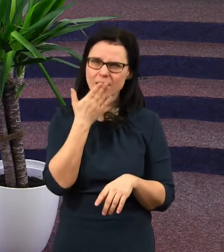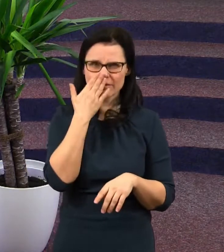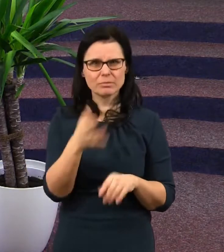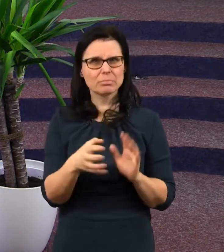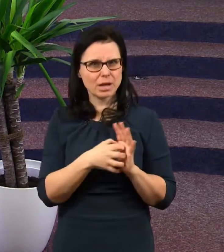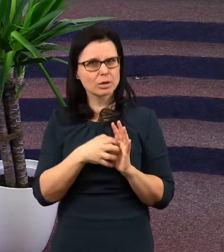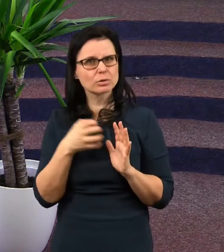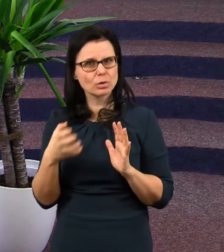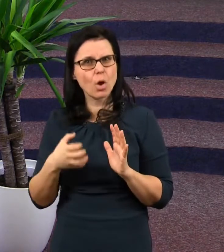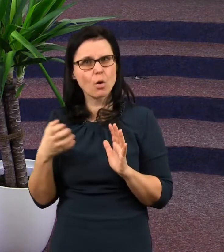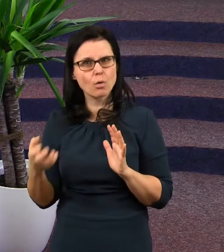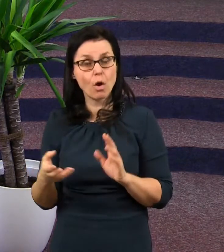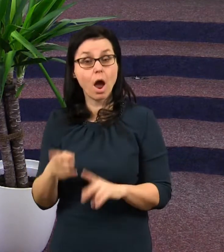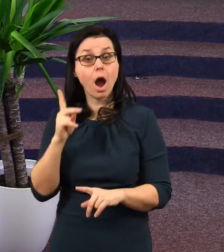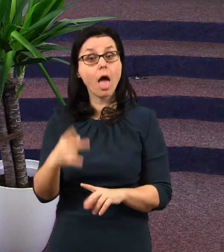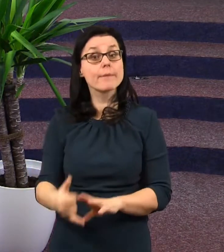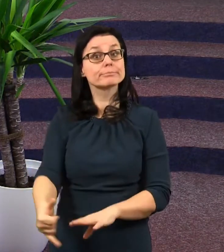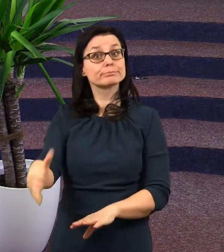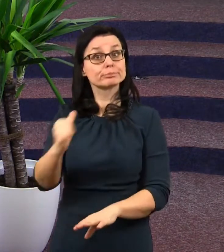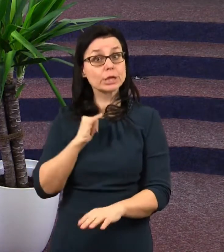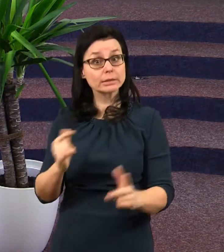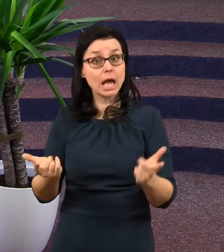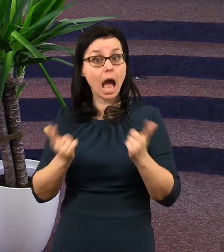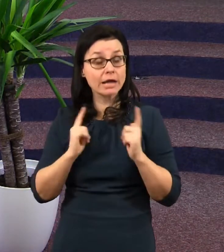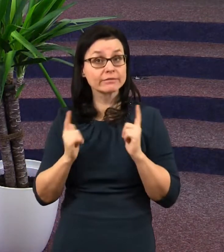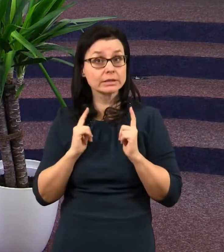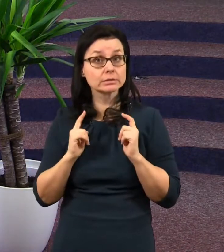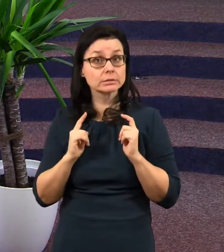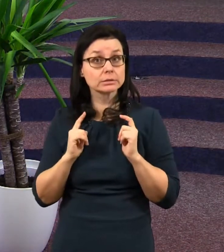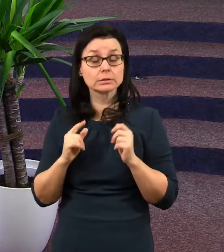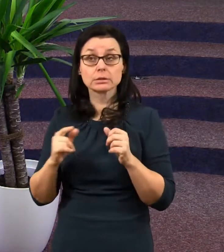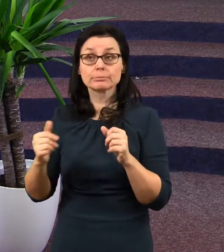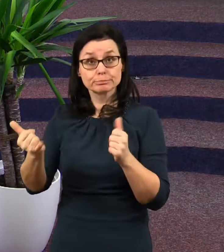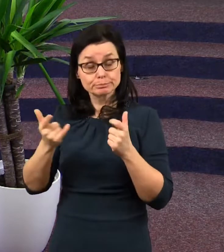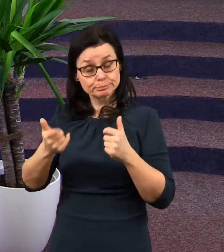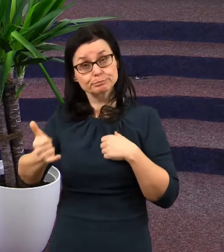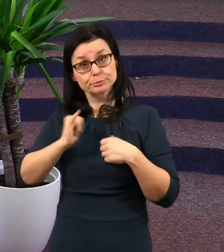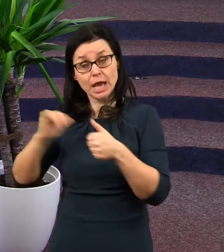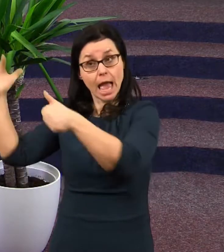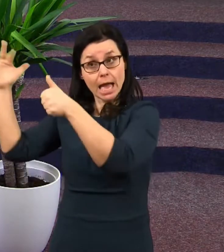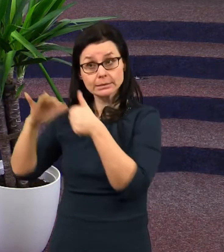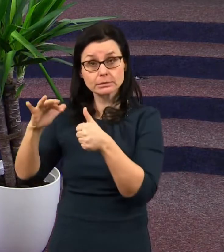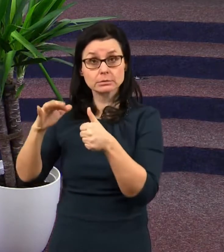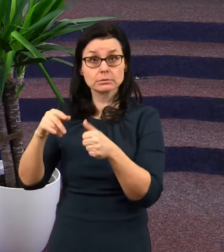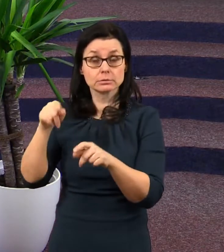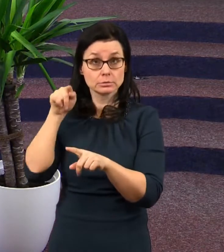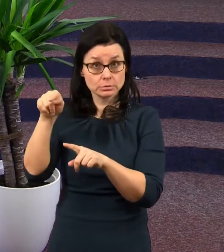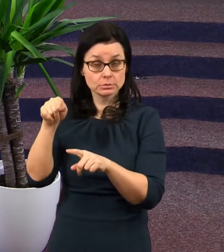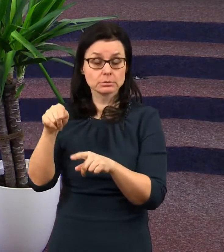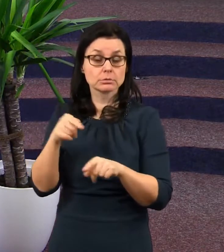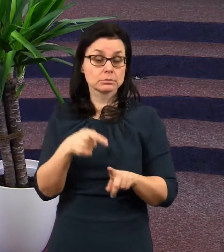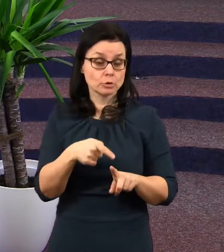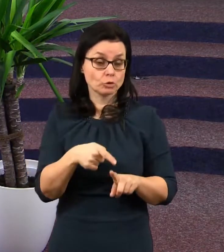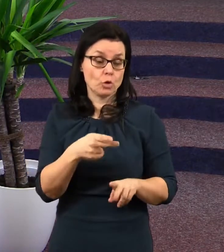on vlastně i ten předadventní soud trvá dost dlouho, vidíte? Od roku 1844